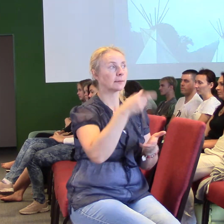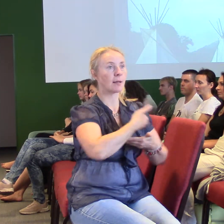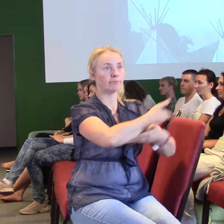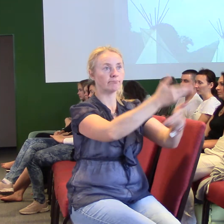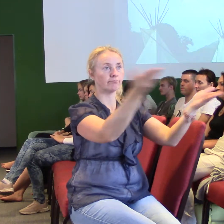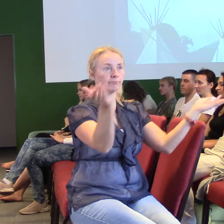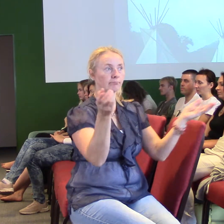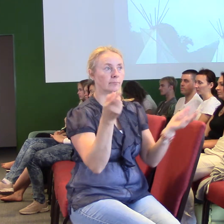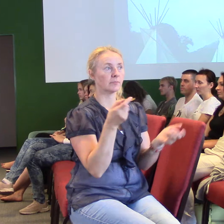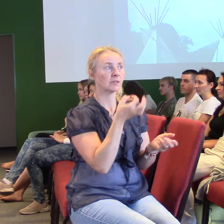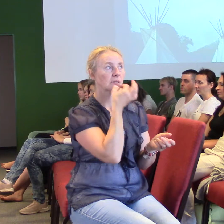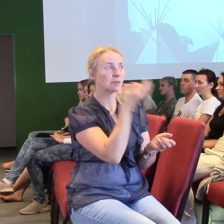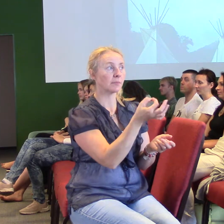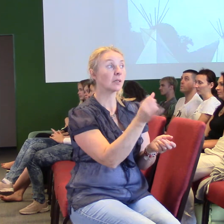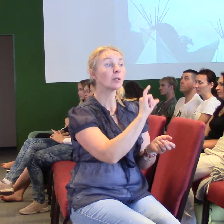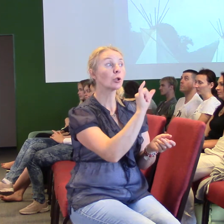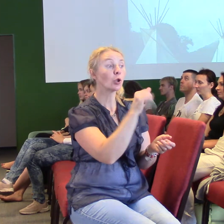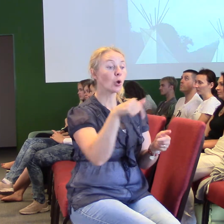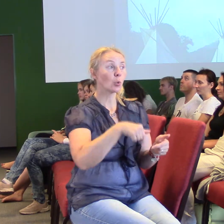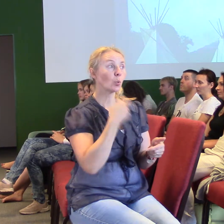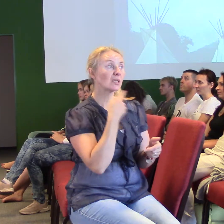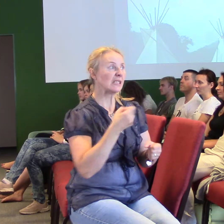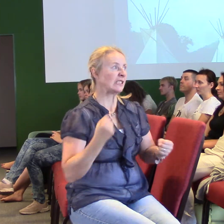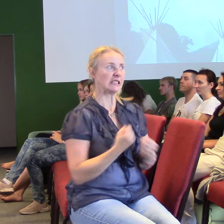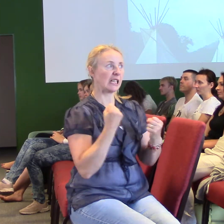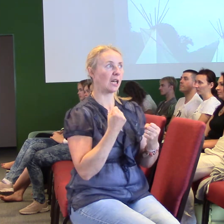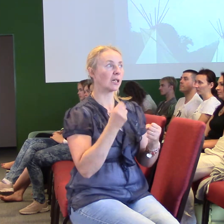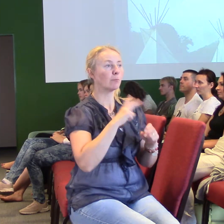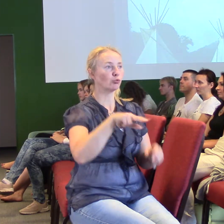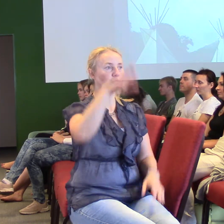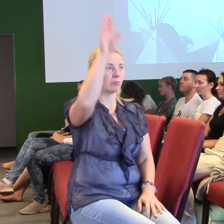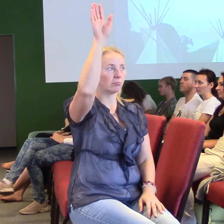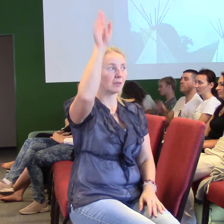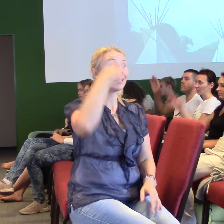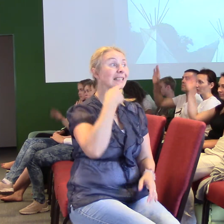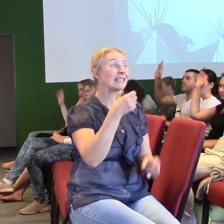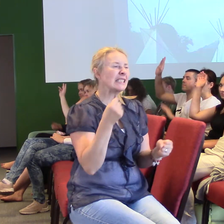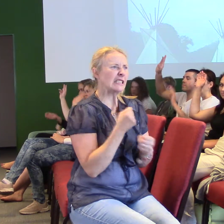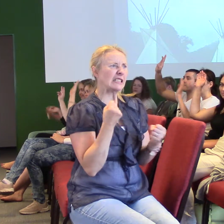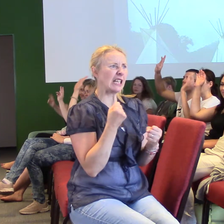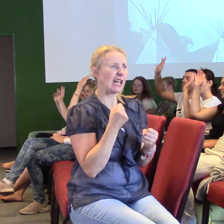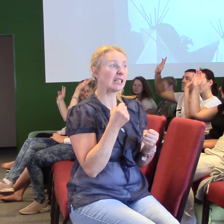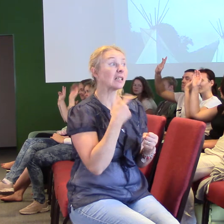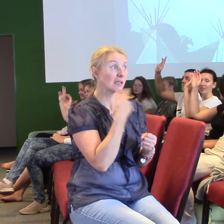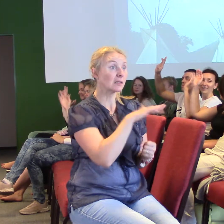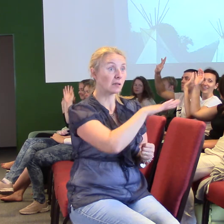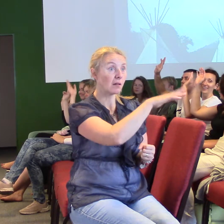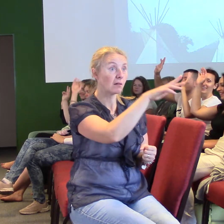Jestli je tady někdo, kdo by chtěl být silný. Můžete se přihlásit? Je tu někdo, kdo by chtěl být silný? Nebo silná?